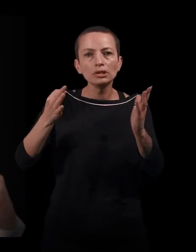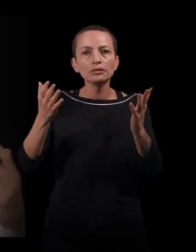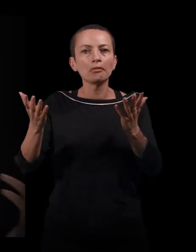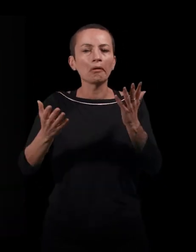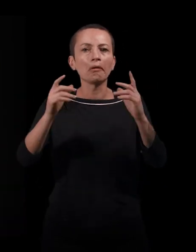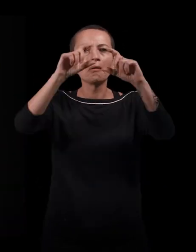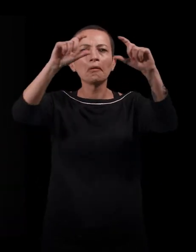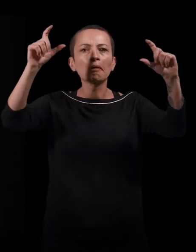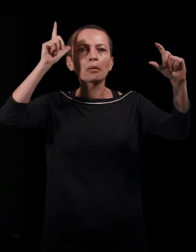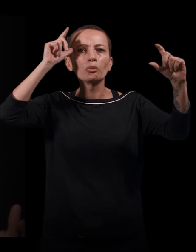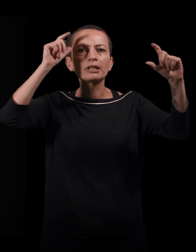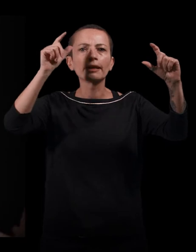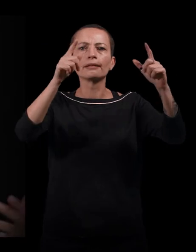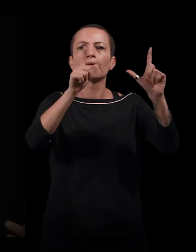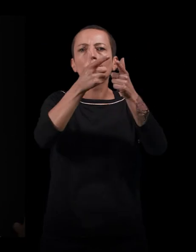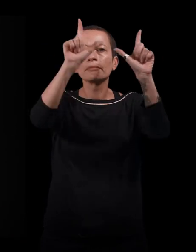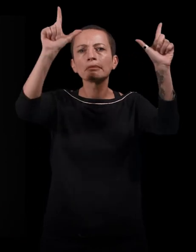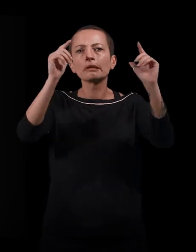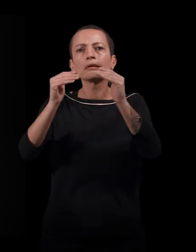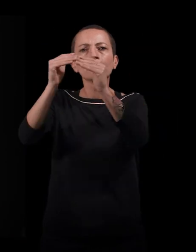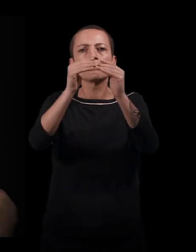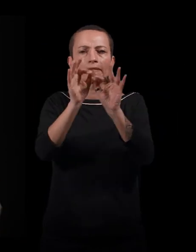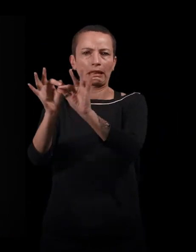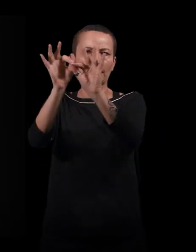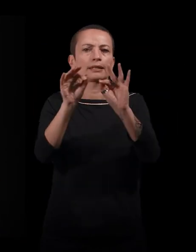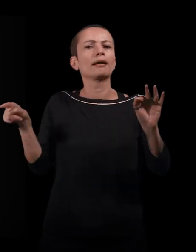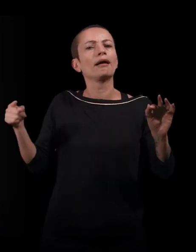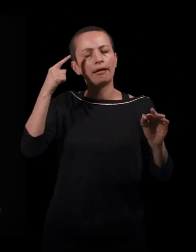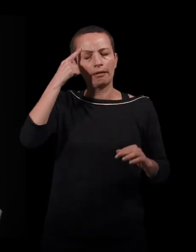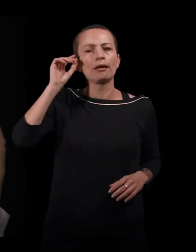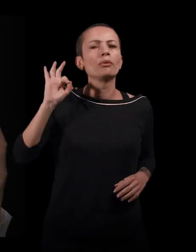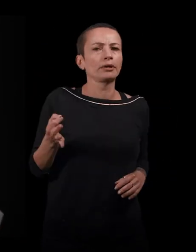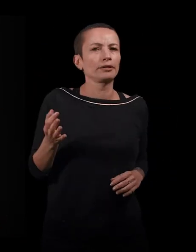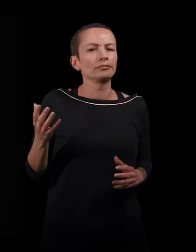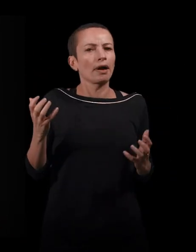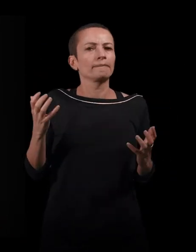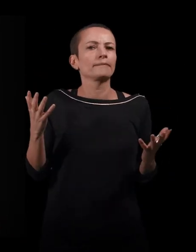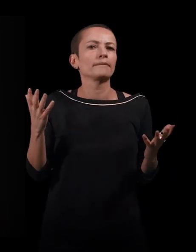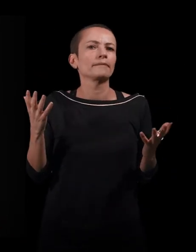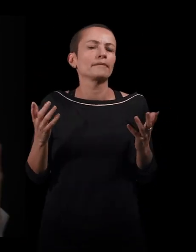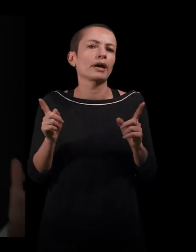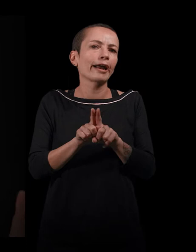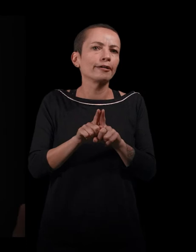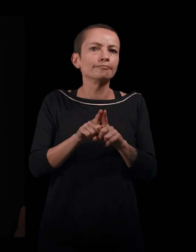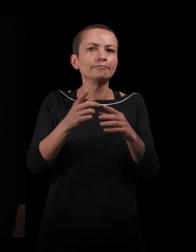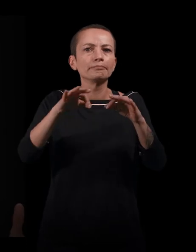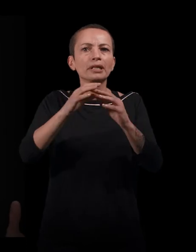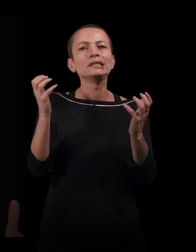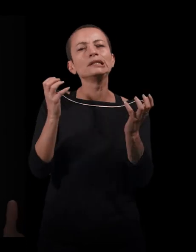la devise républicaine, liberté, égalité, fraternité. Je pense que ça résonne chez elle comme un Eldorado, en fait.